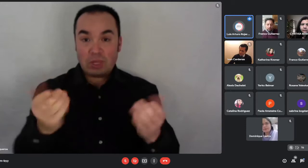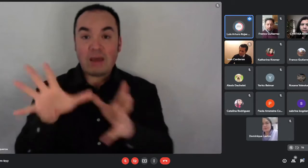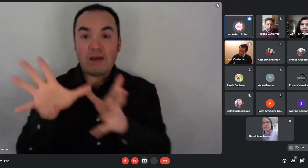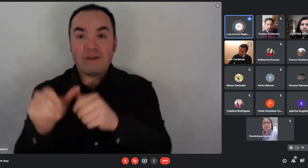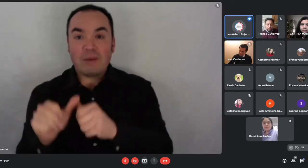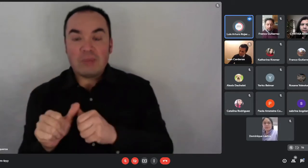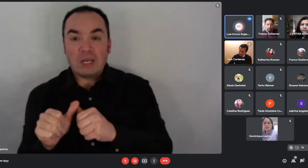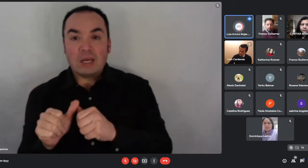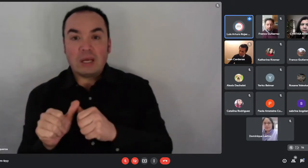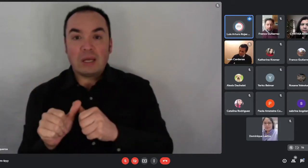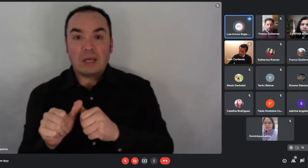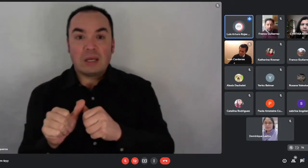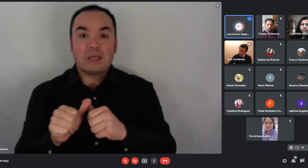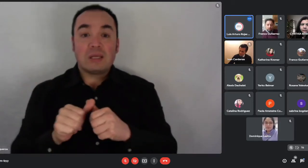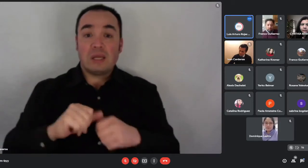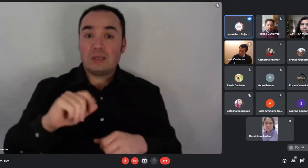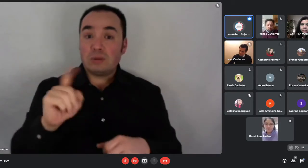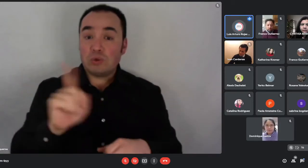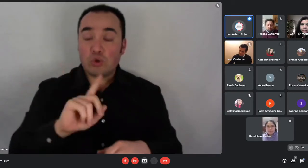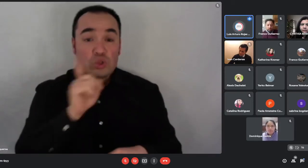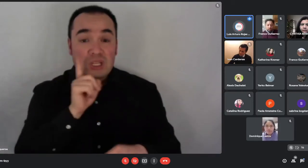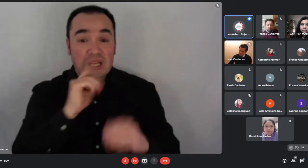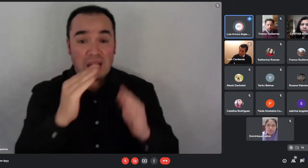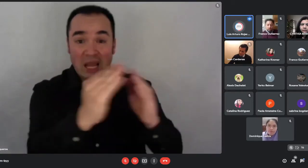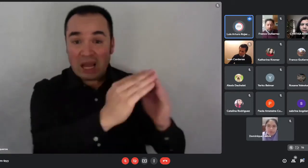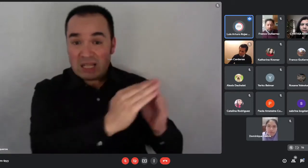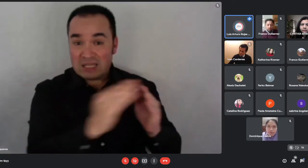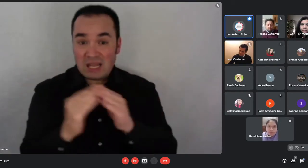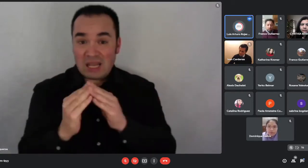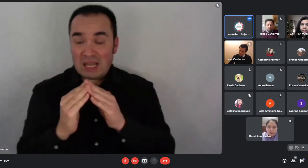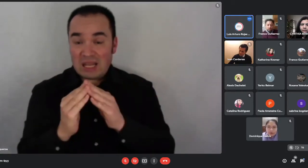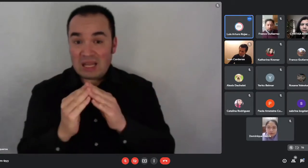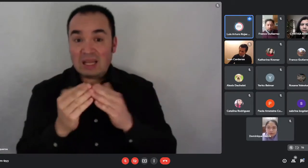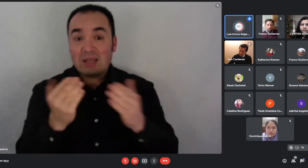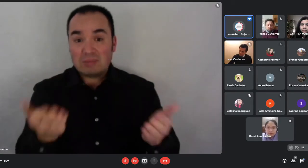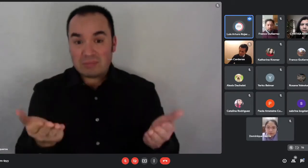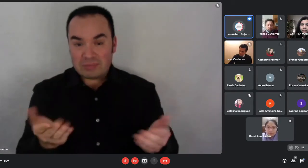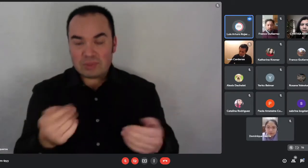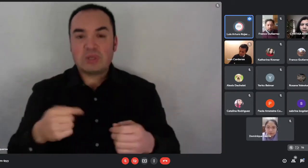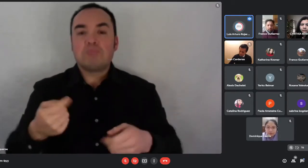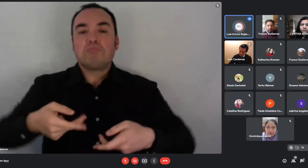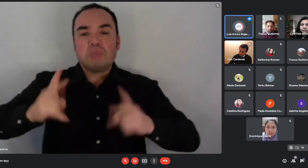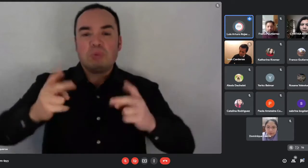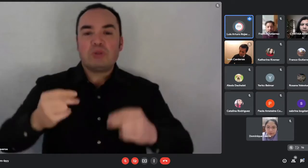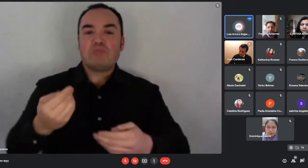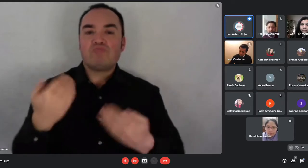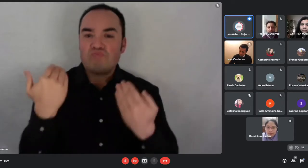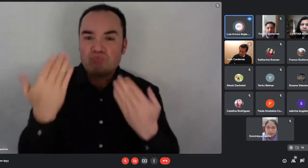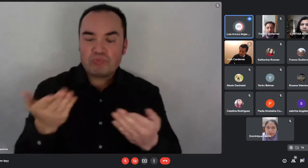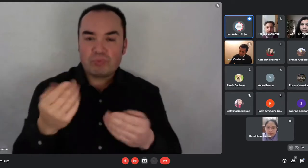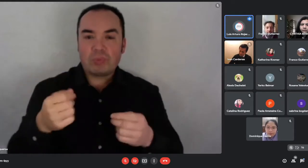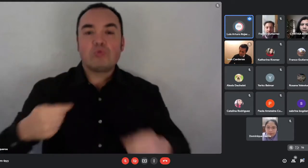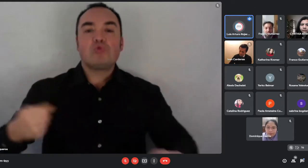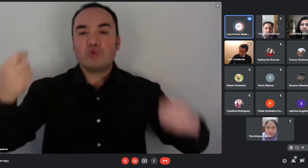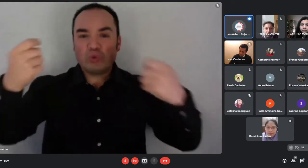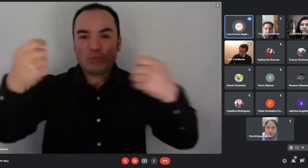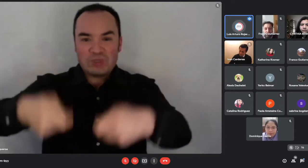familias que no son propietarias, un subsidio habitacional que va a estar destinado a financiar la adquisición de una vivienda económica nueva